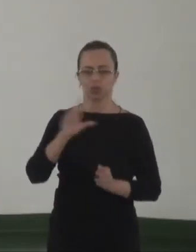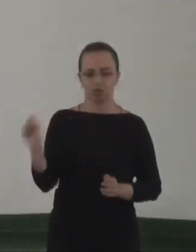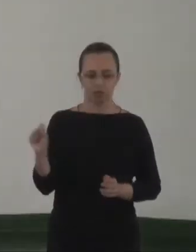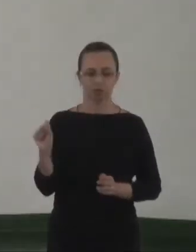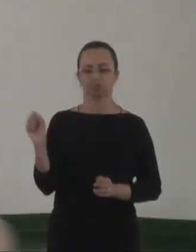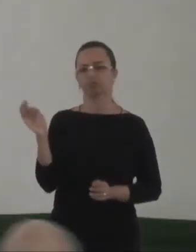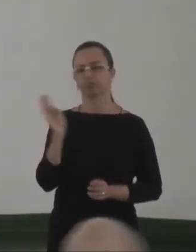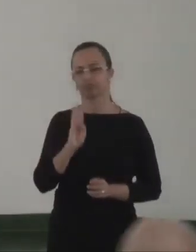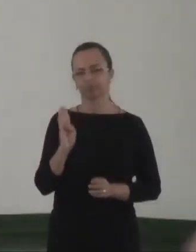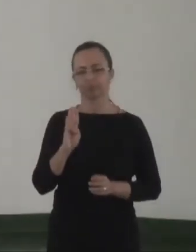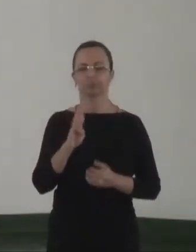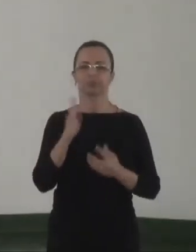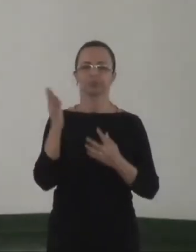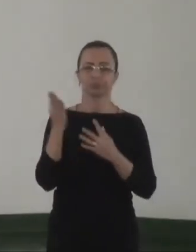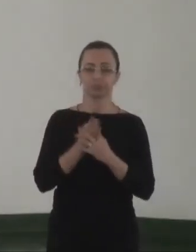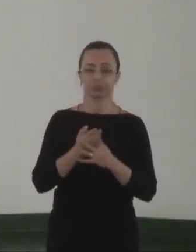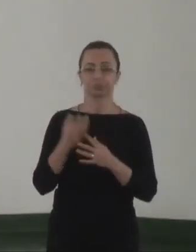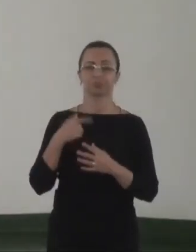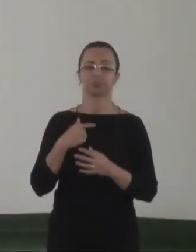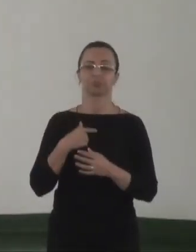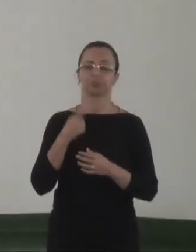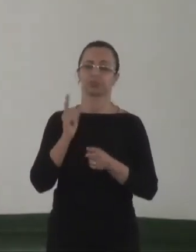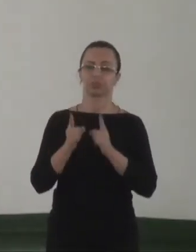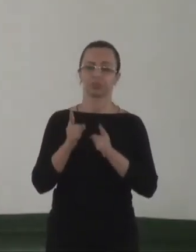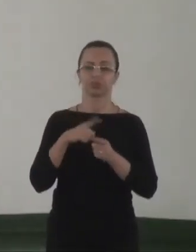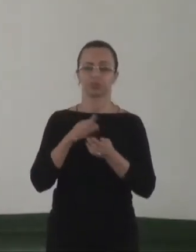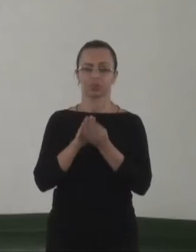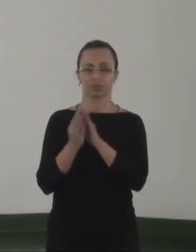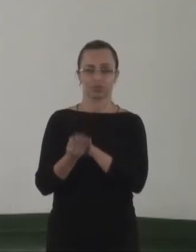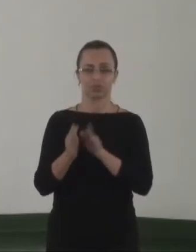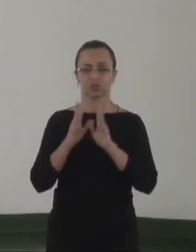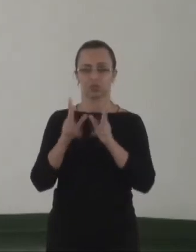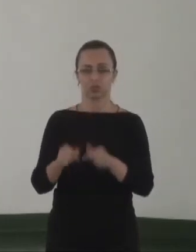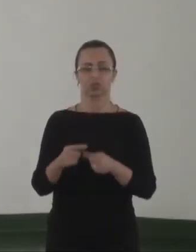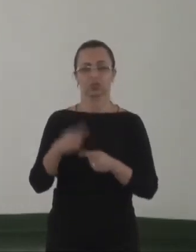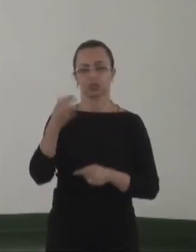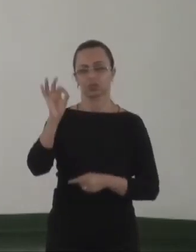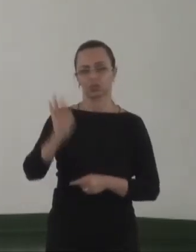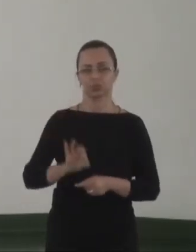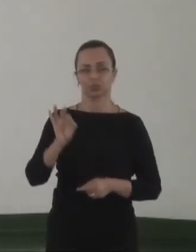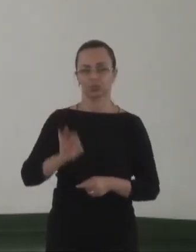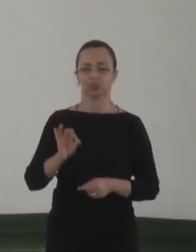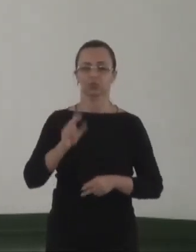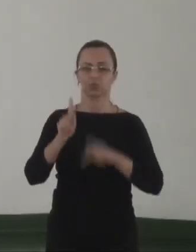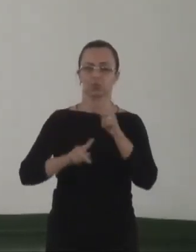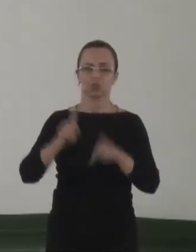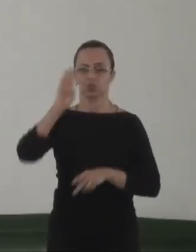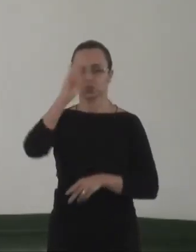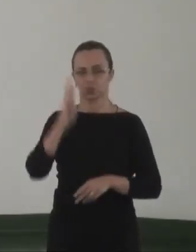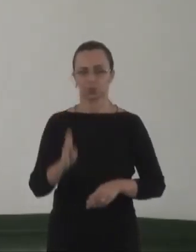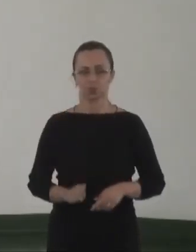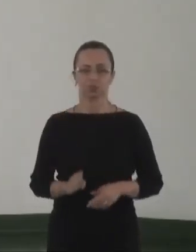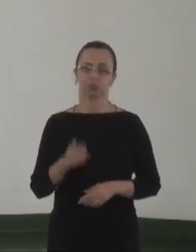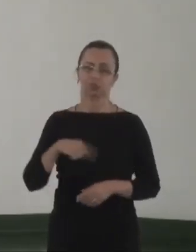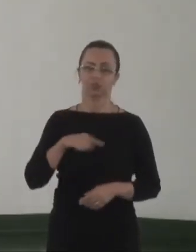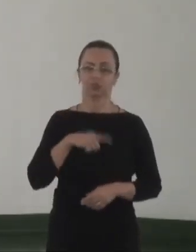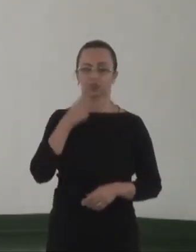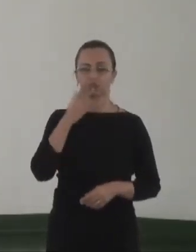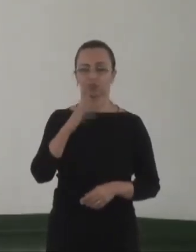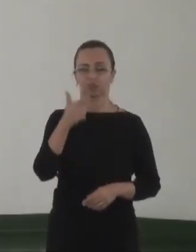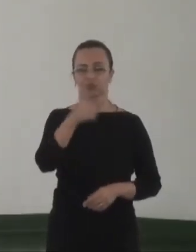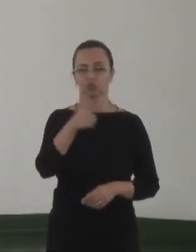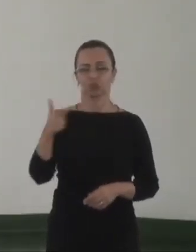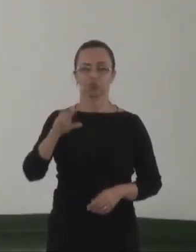bissexuais, travestis e transexuais? Que é composta por 10% da população brasileira. Portanto, nós estamos falando de